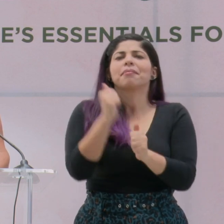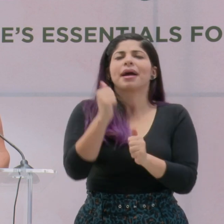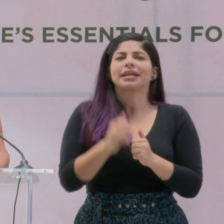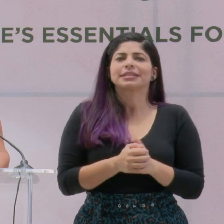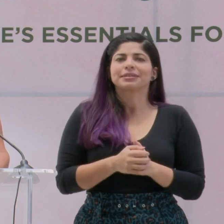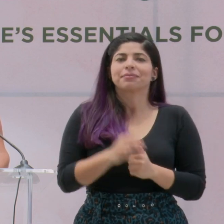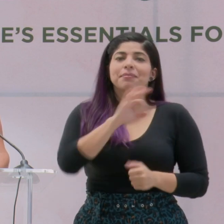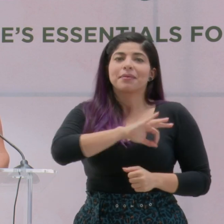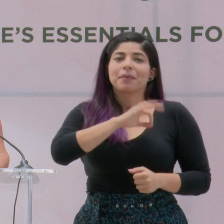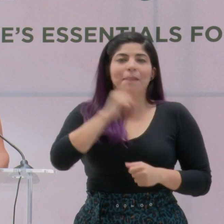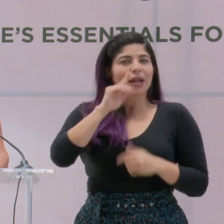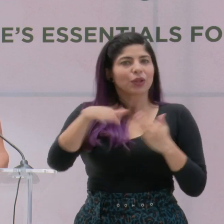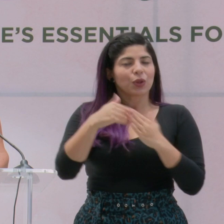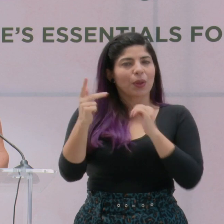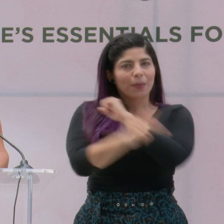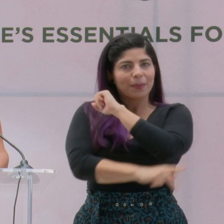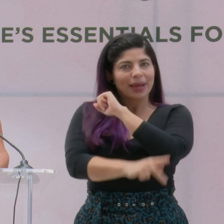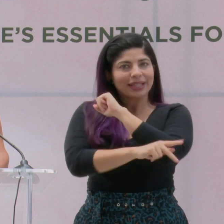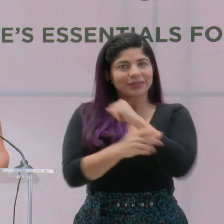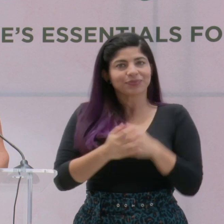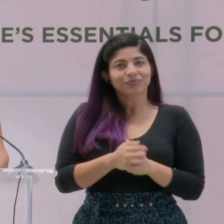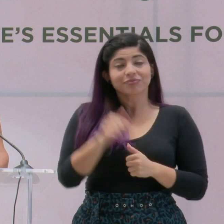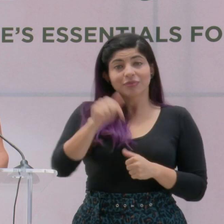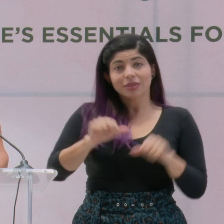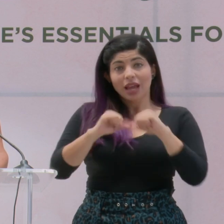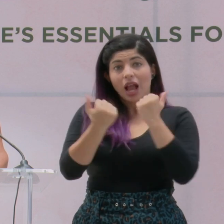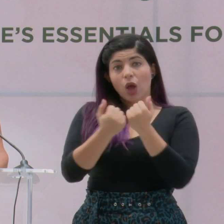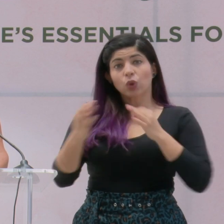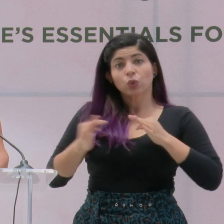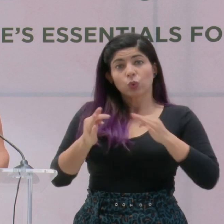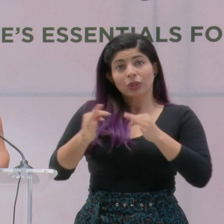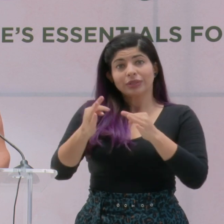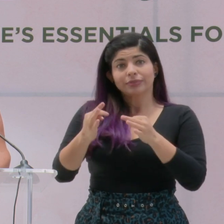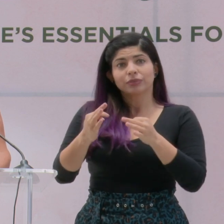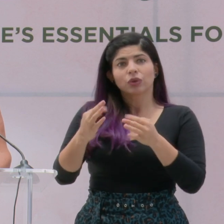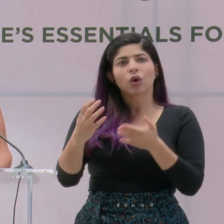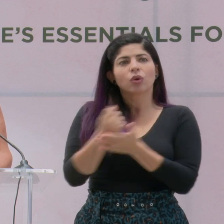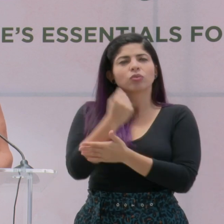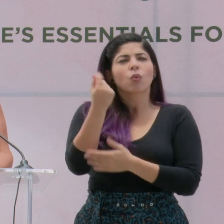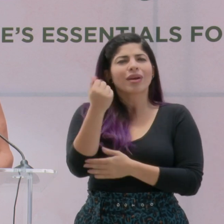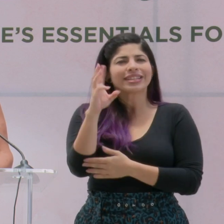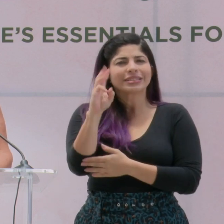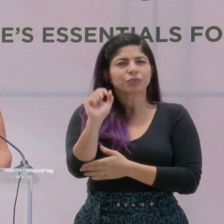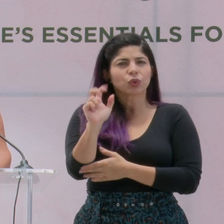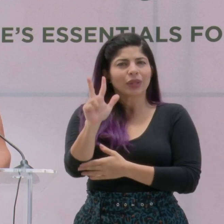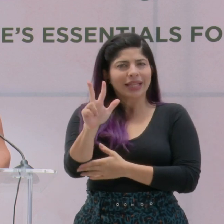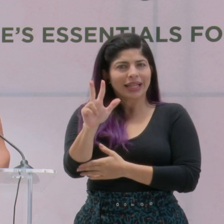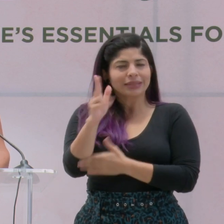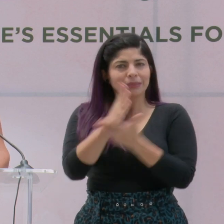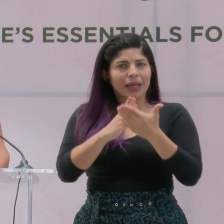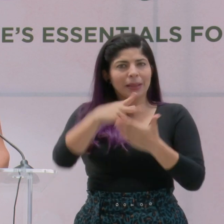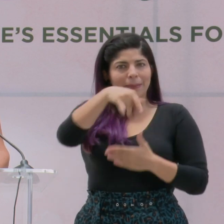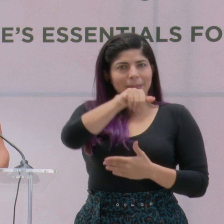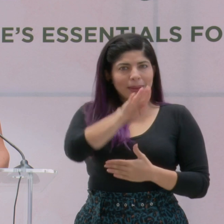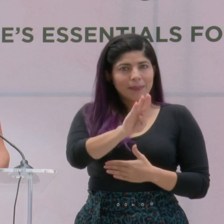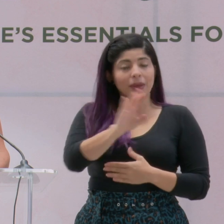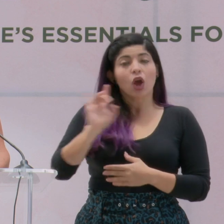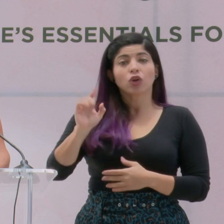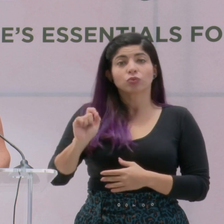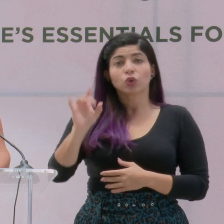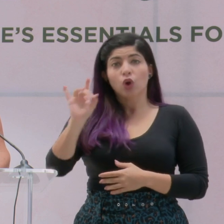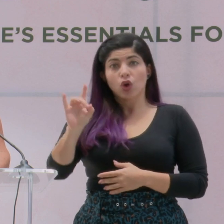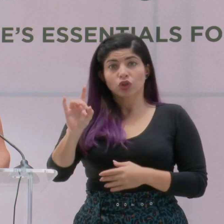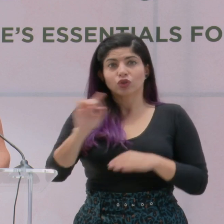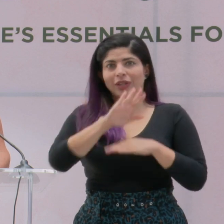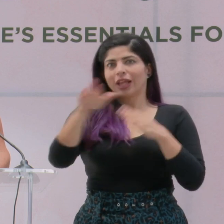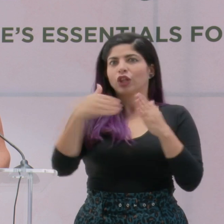bienestar para el país. Hoy el sector turismo genera el 6.3% del PIB y el 8.8%